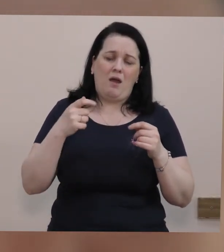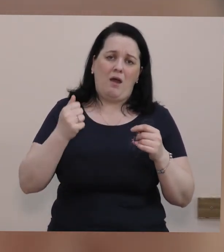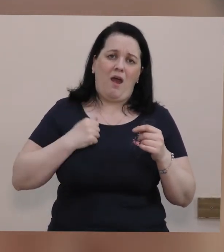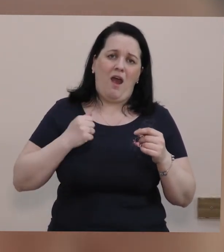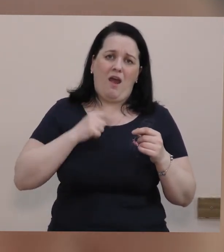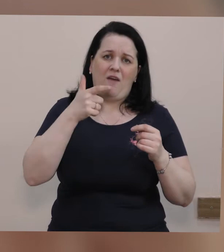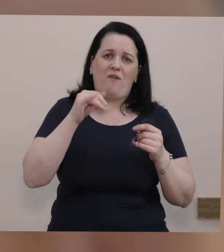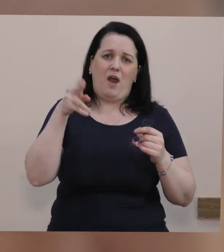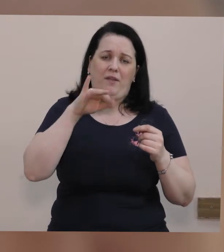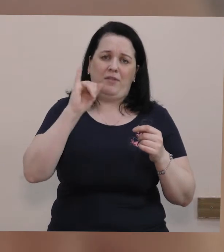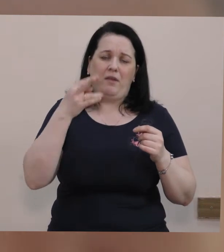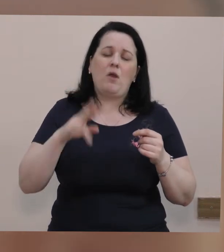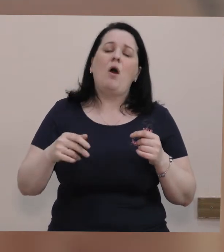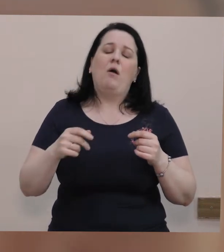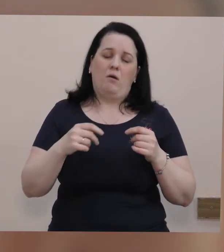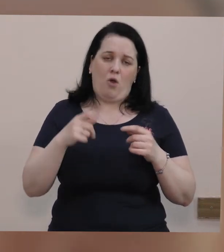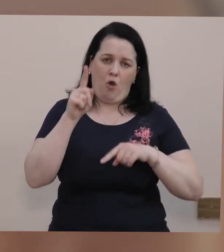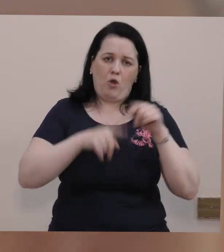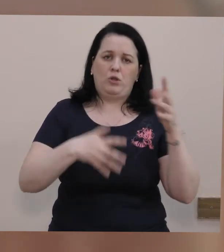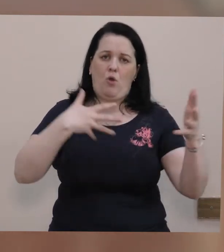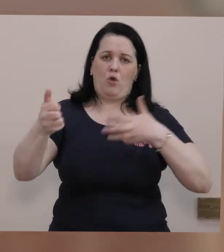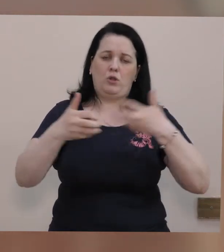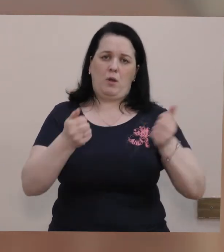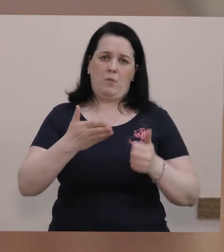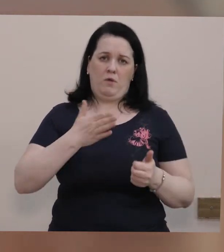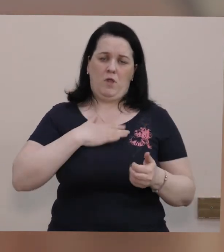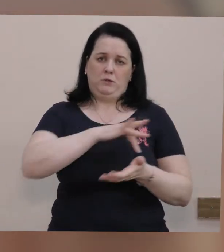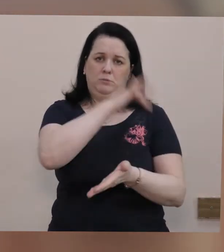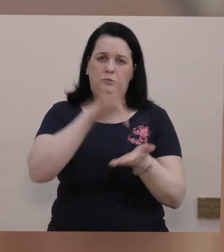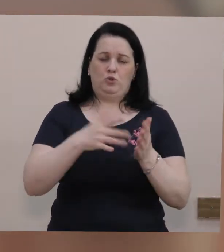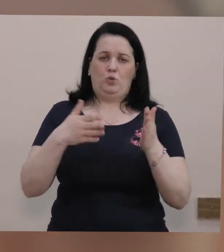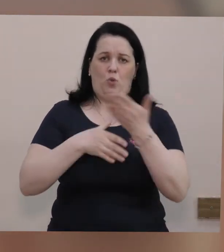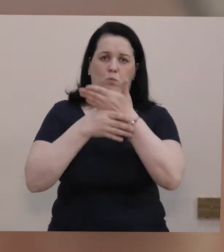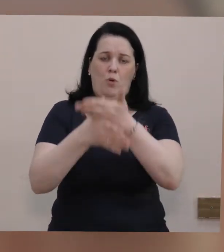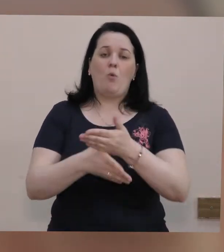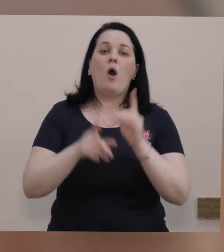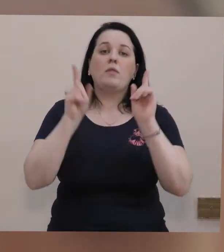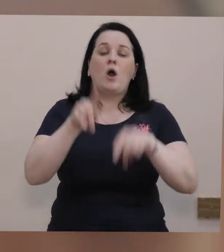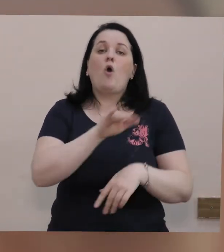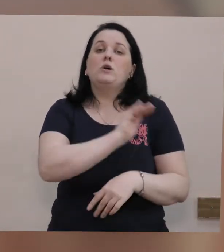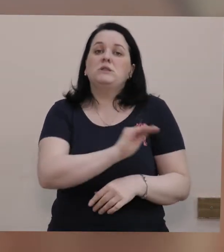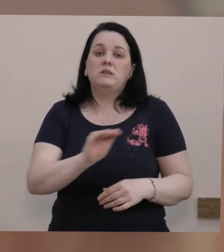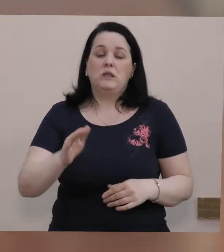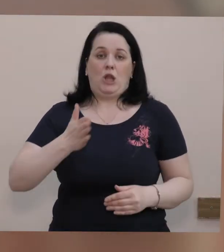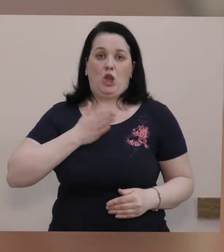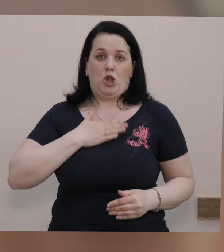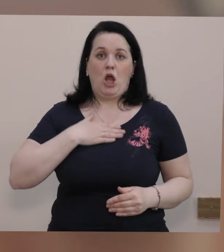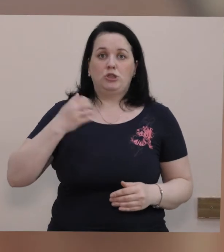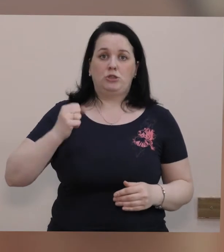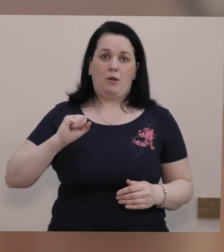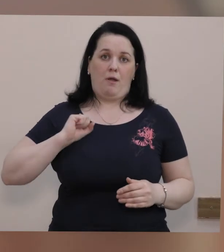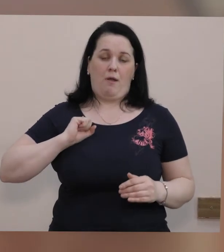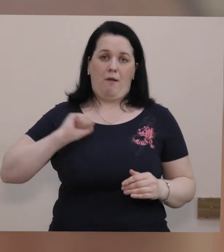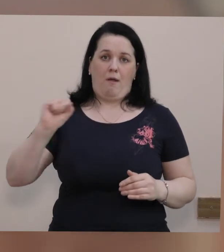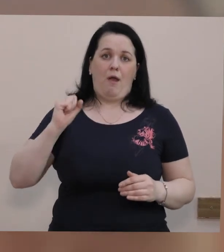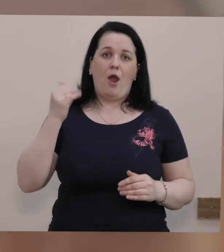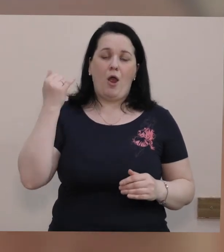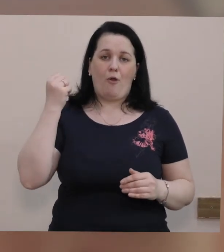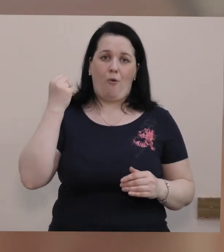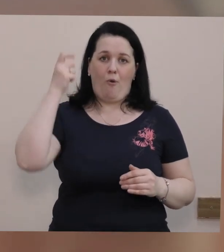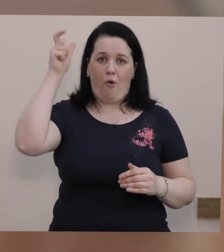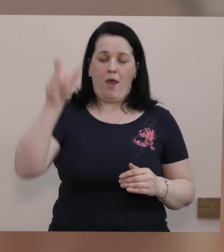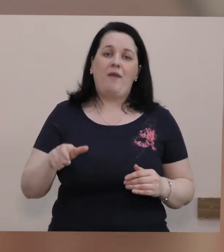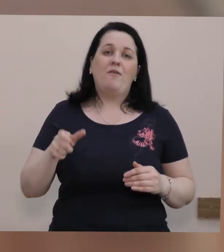загиблих отримують від нас допомогу. Також діти наших героїв, які пішли